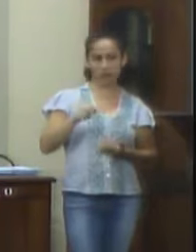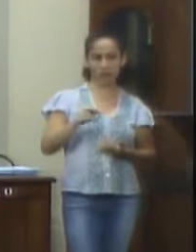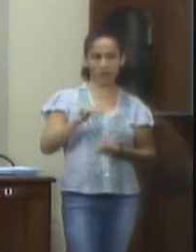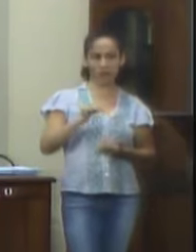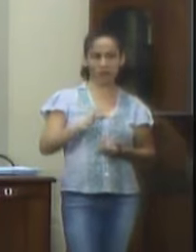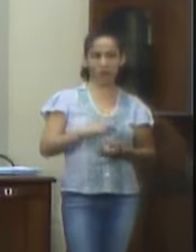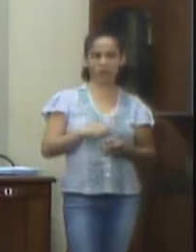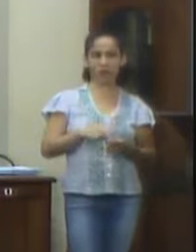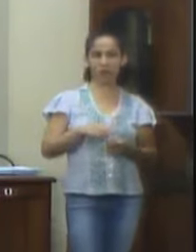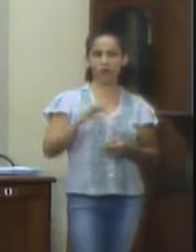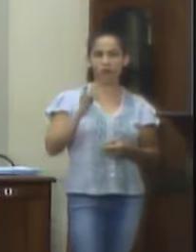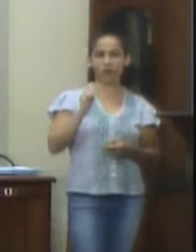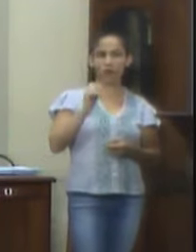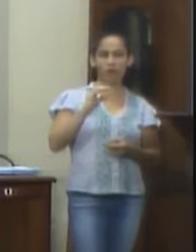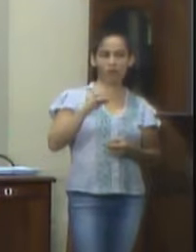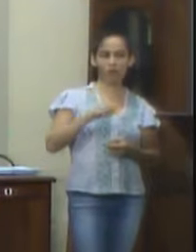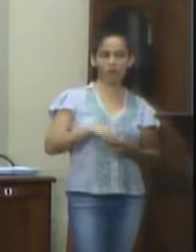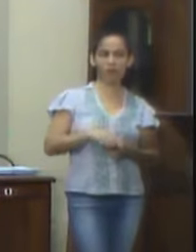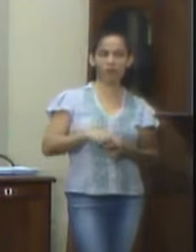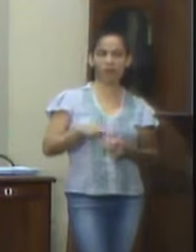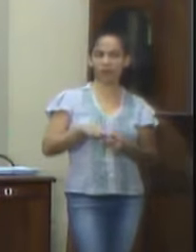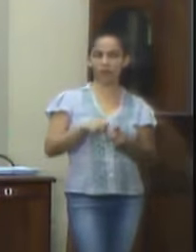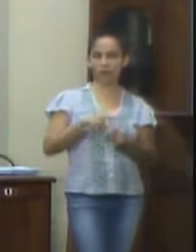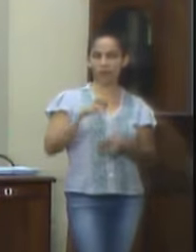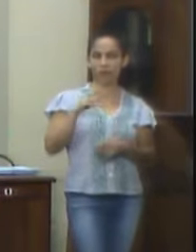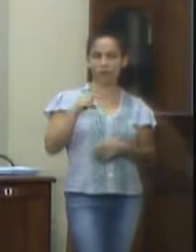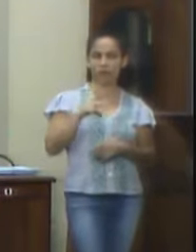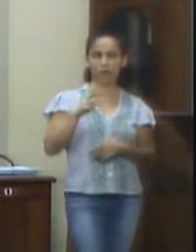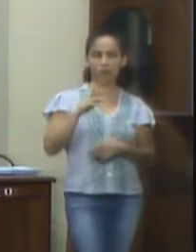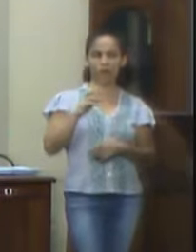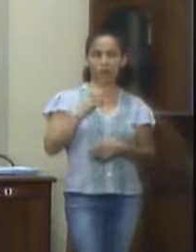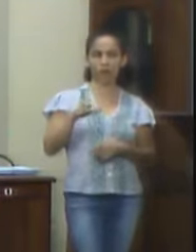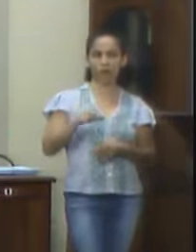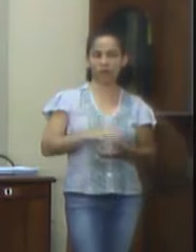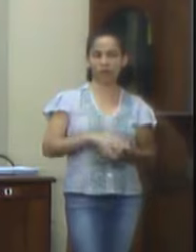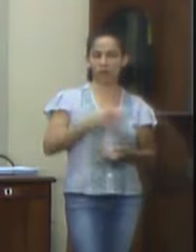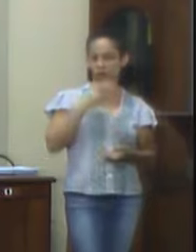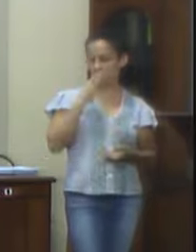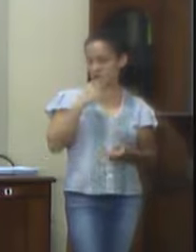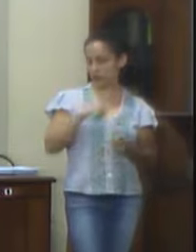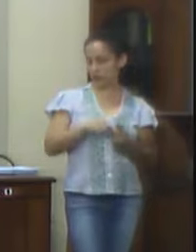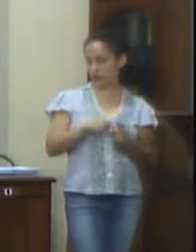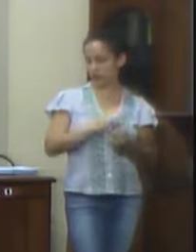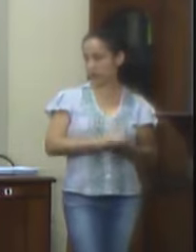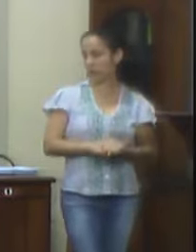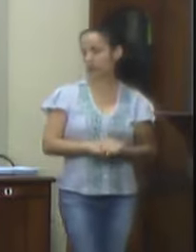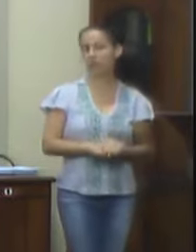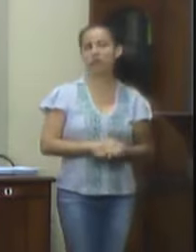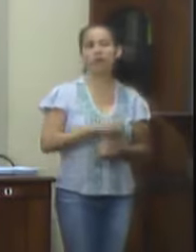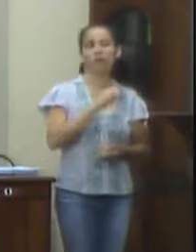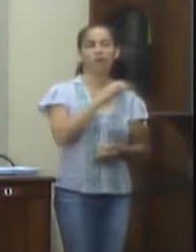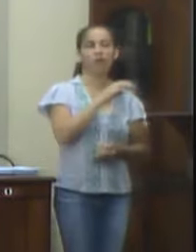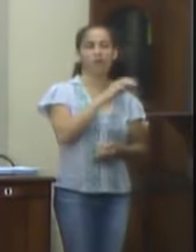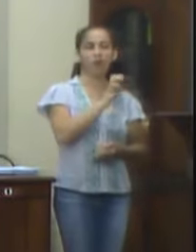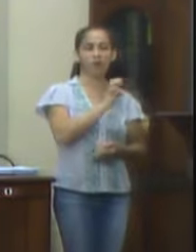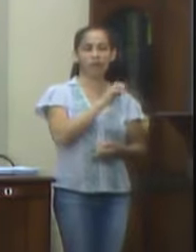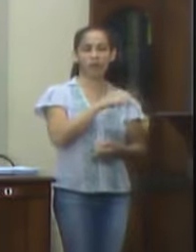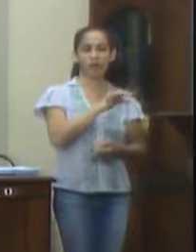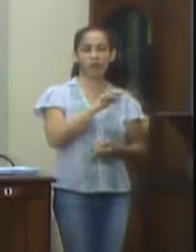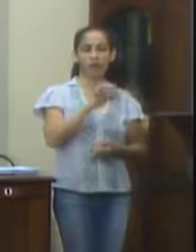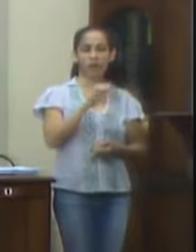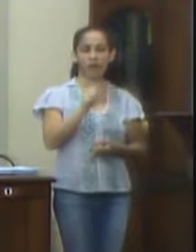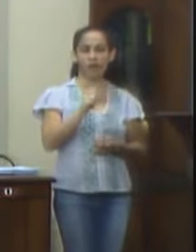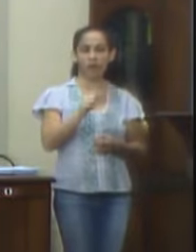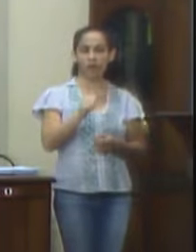Oliveira, Fábio Antônio Pires Jorge e Rafael de Oliveira Tavares. Cumpre ressaltar que as emendas deverão ser expostas ao